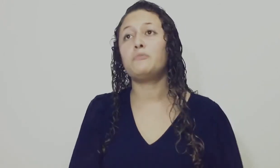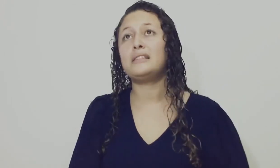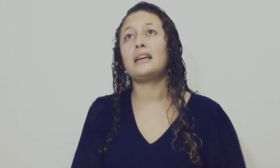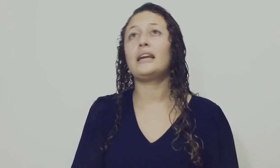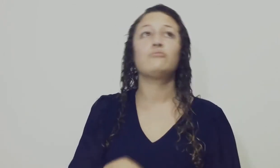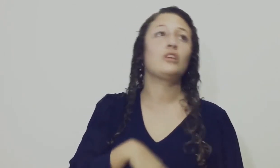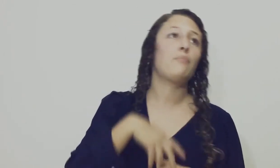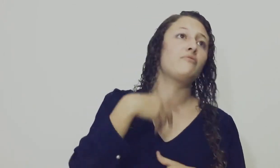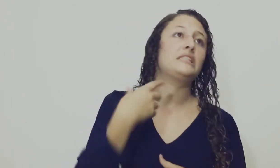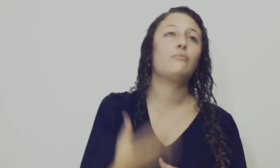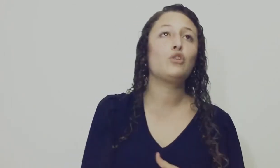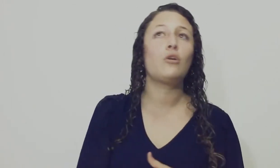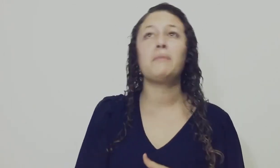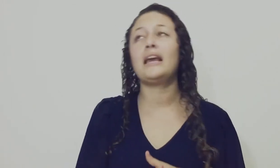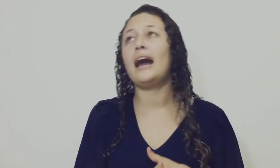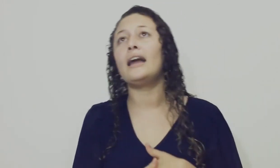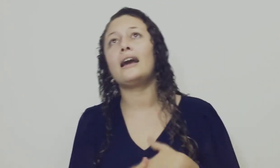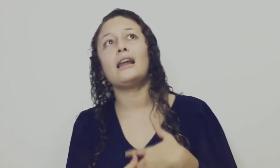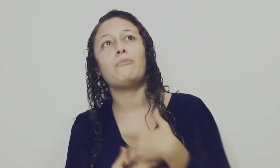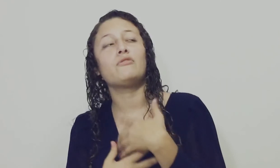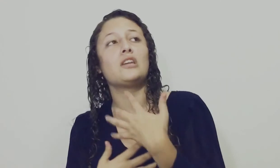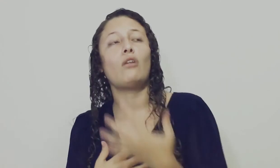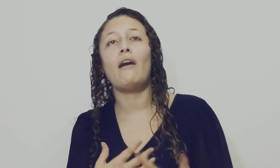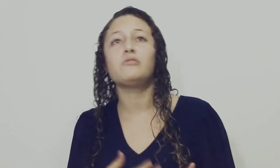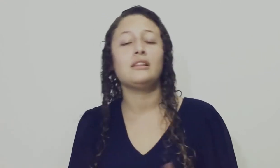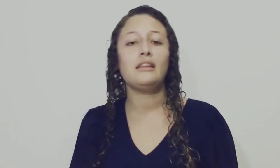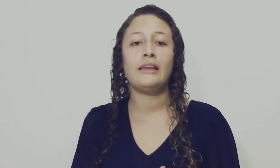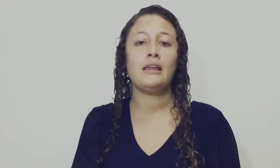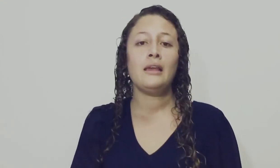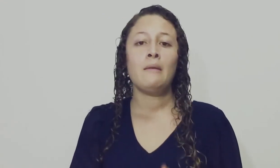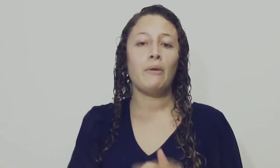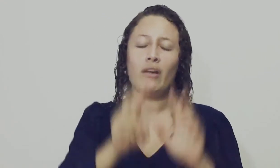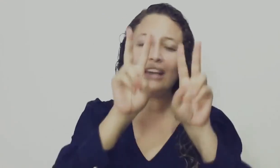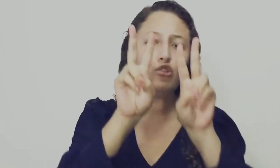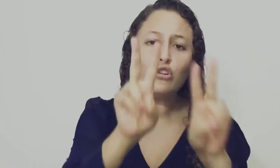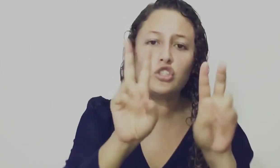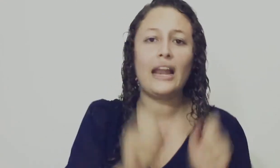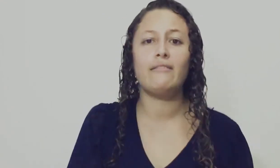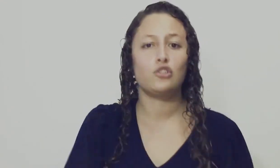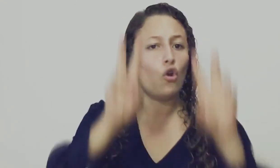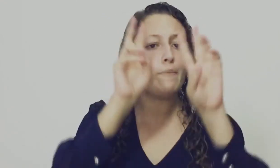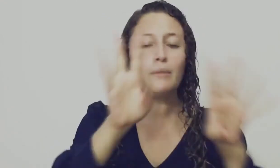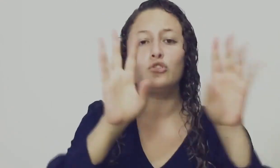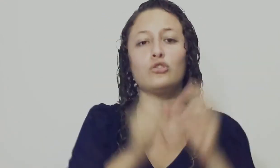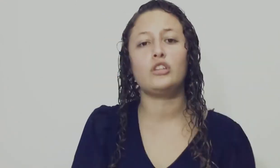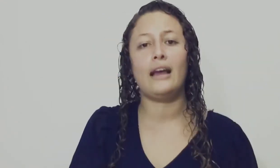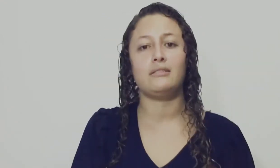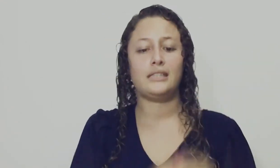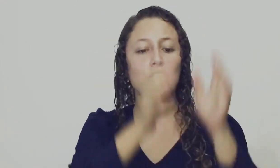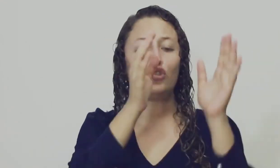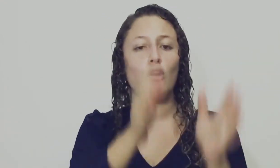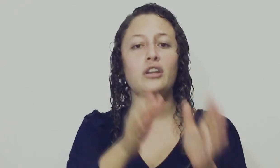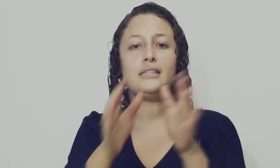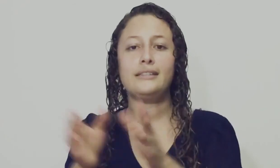Nos pasa Que creemos Que la profecía Es muy complicada Que la profecía No la vamos A entender Pero ahí Hay dos claves Hoy vimos Dos